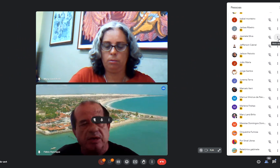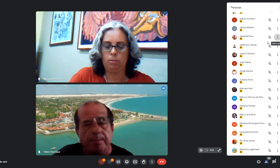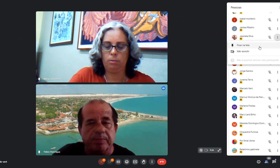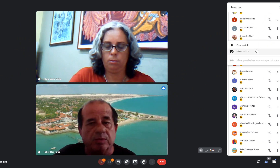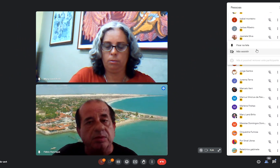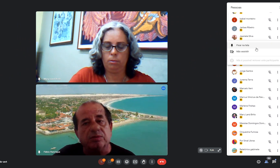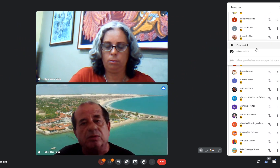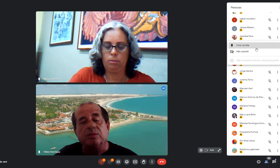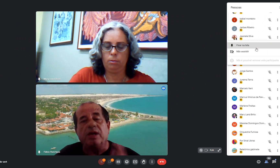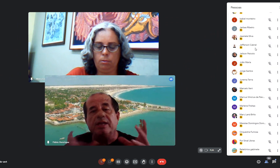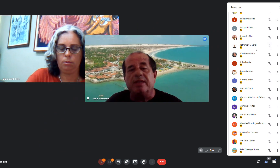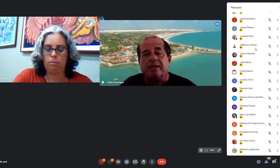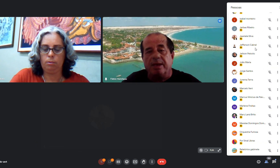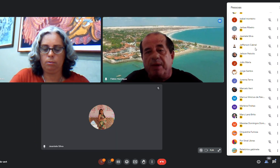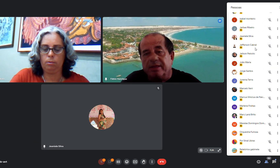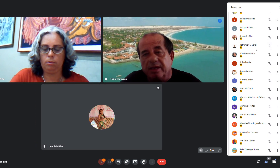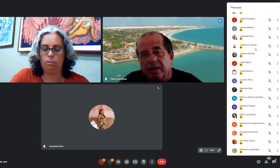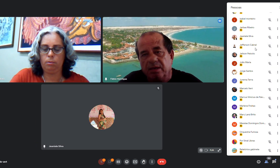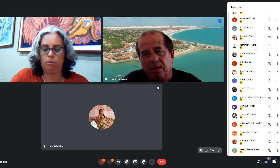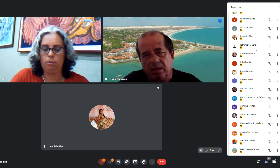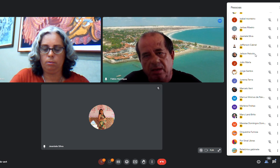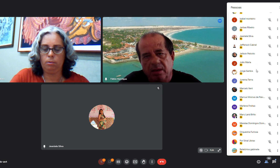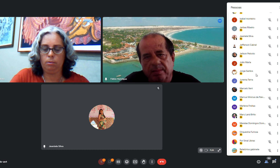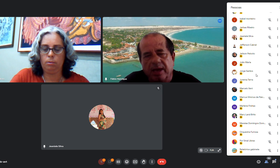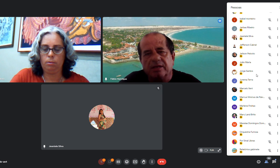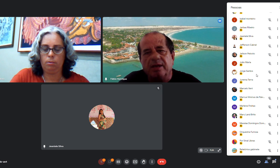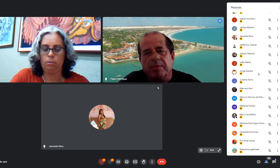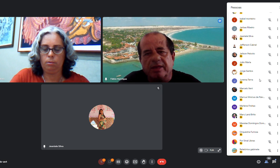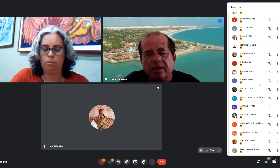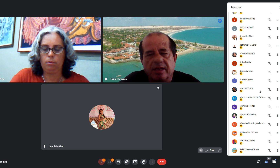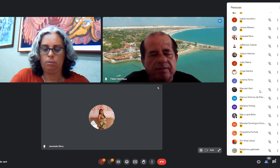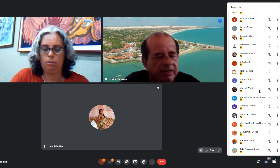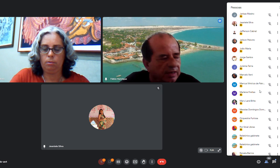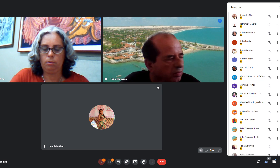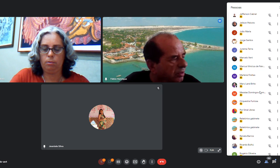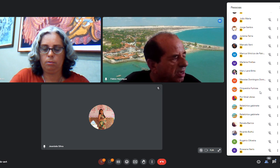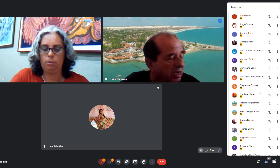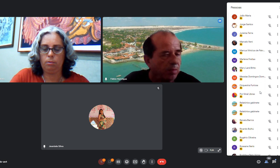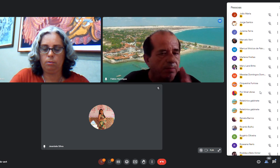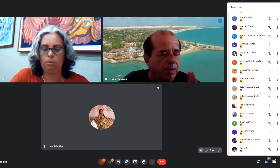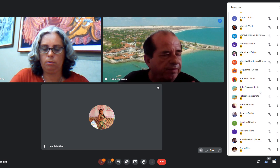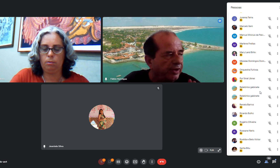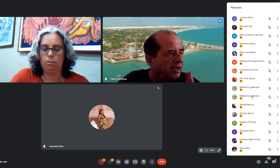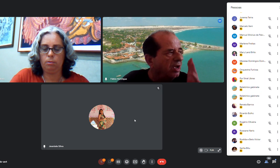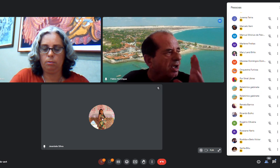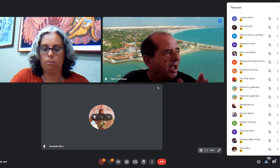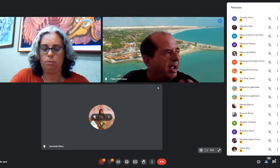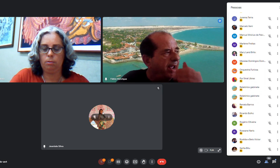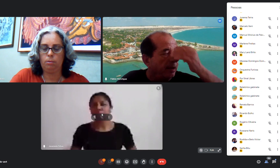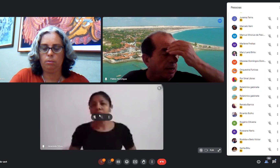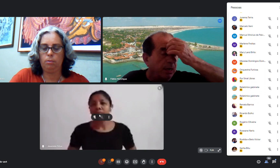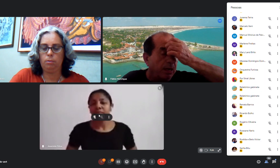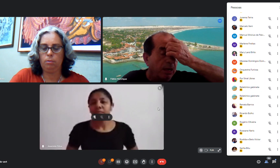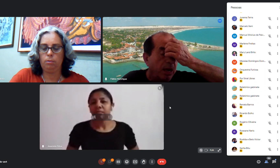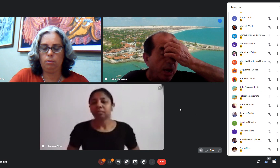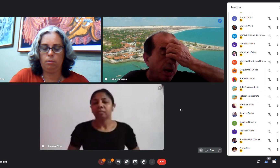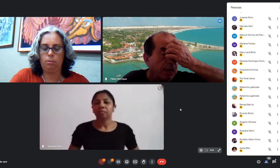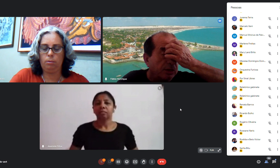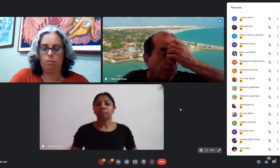acesso ao que é público isso tudo a gente tem que debater né esse debate a gente tem que fazer com muita calma por fim é